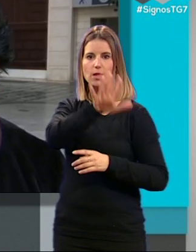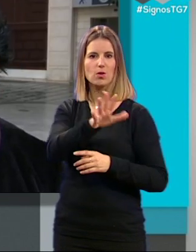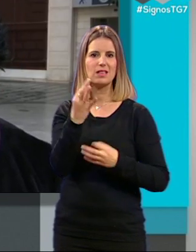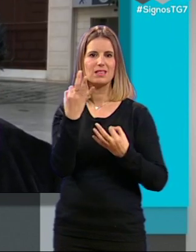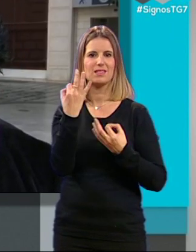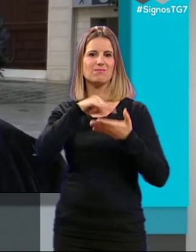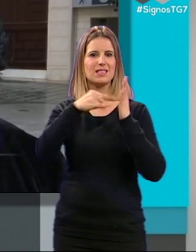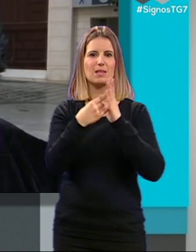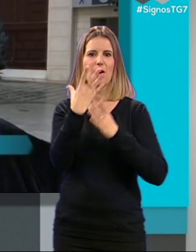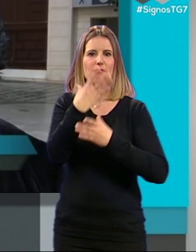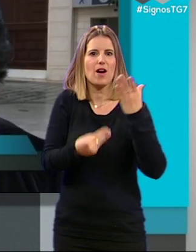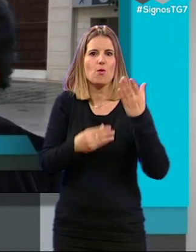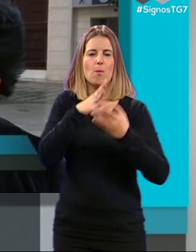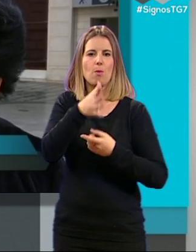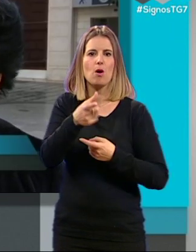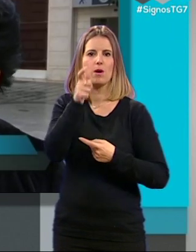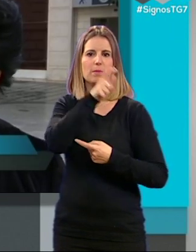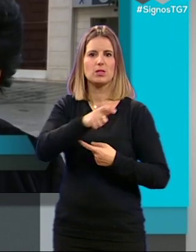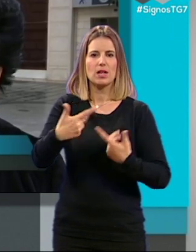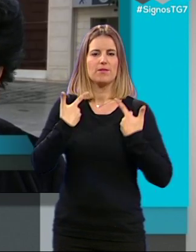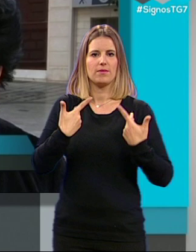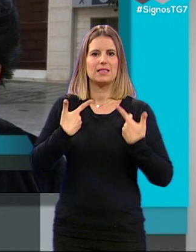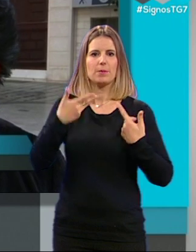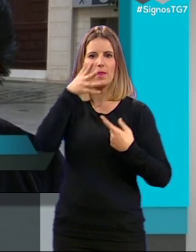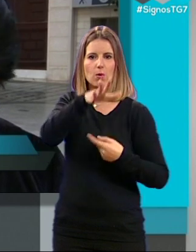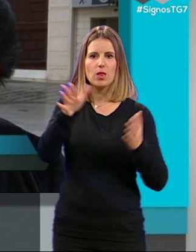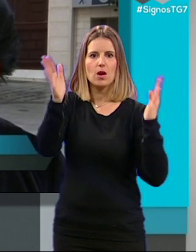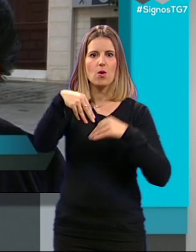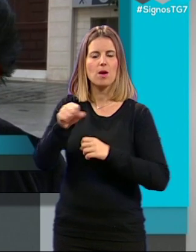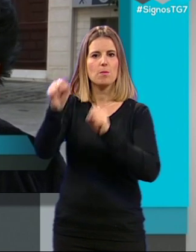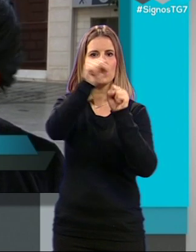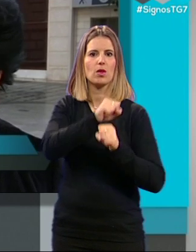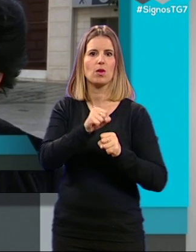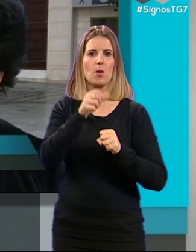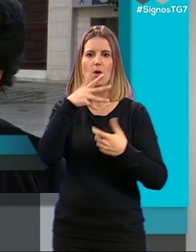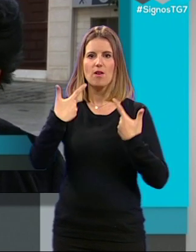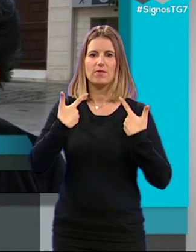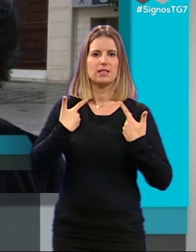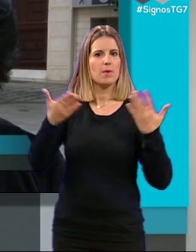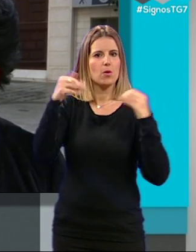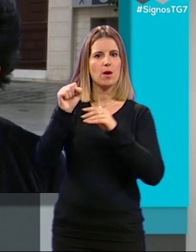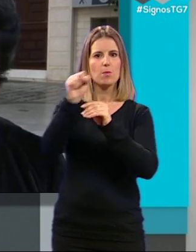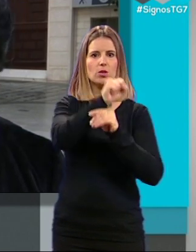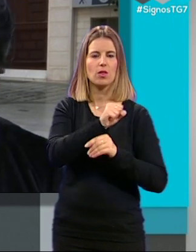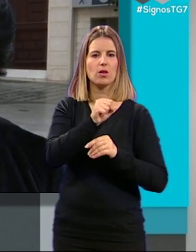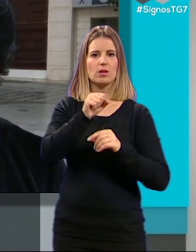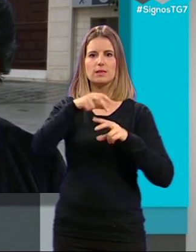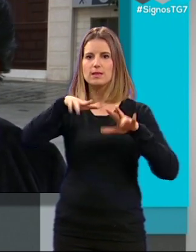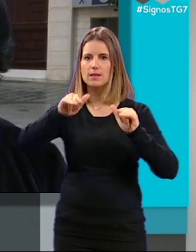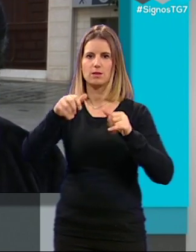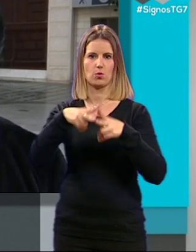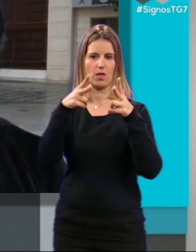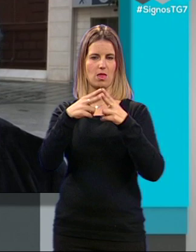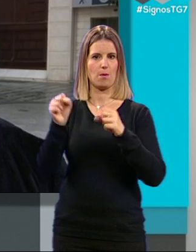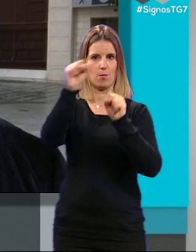fallando en el sistema? Para que las víctimas no denuncien y las proteja el sistema porque las víctimas ni las protege el sistema ni las protege la